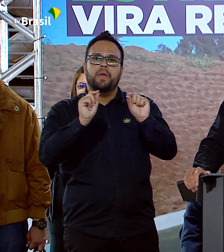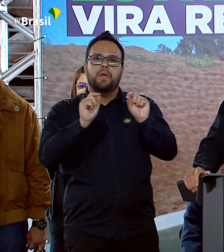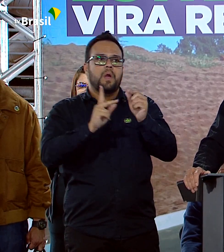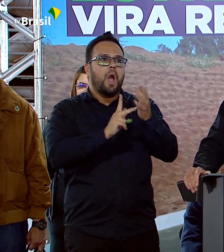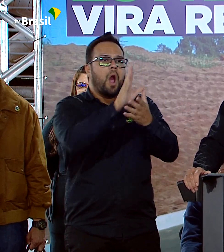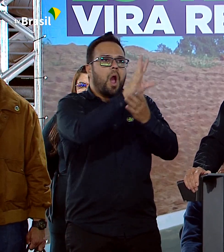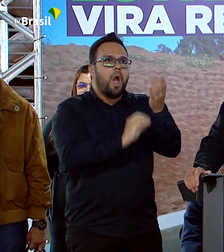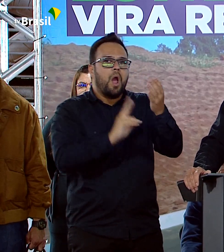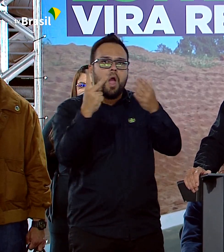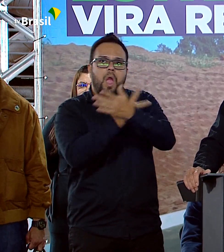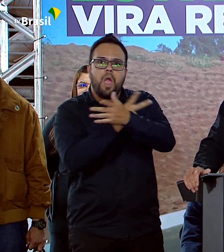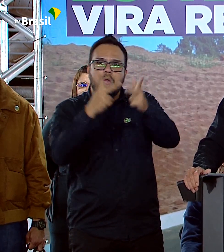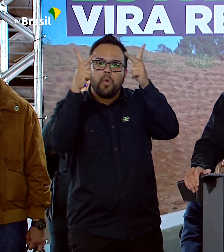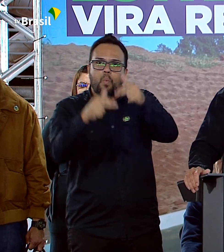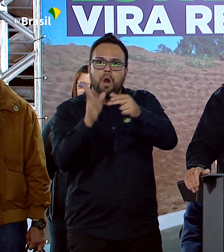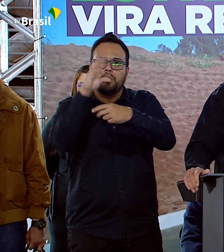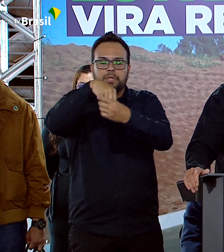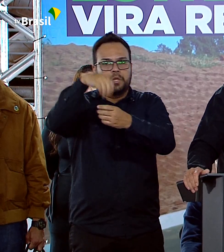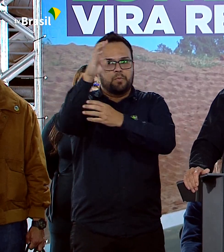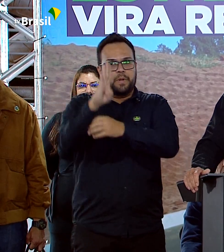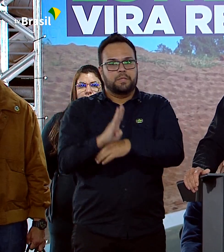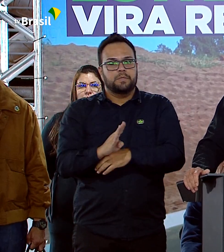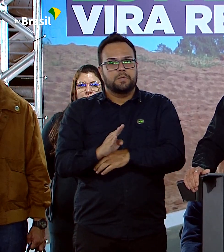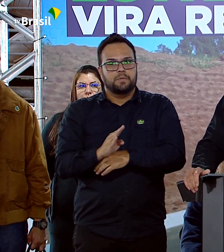Não podemos nos dividir.